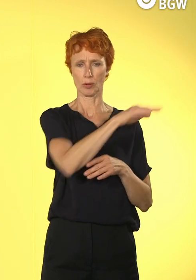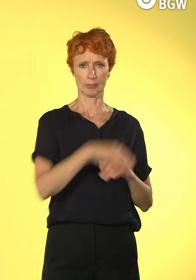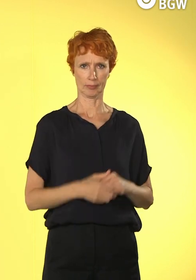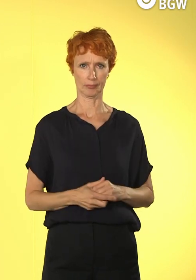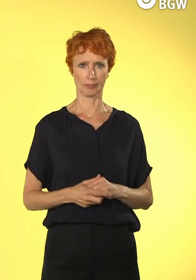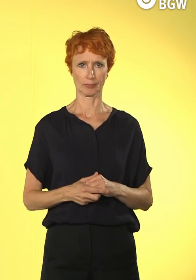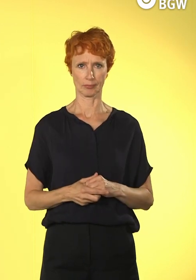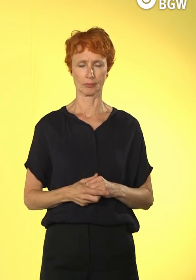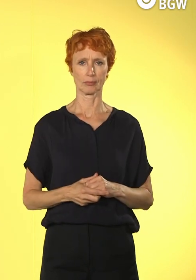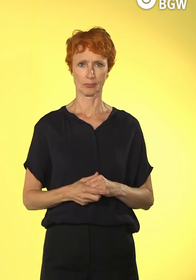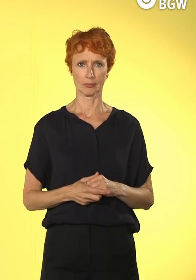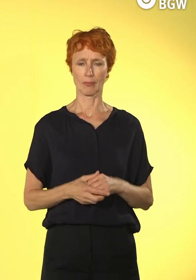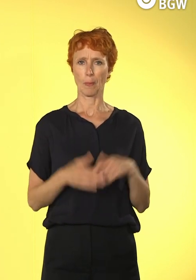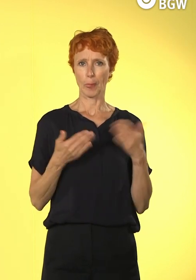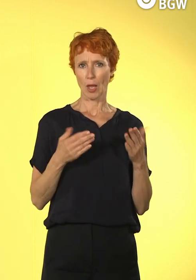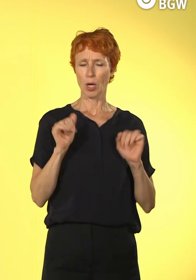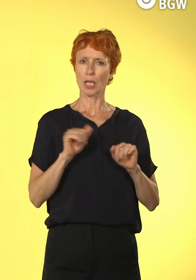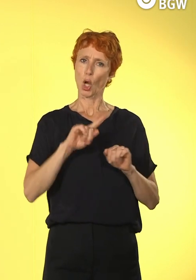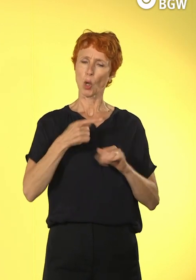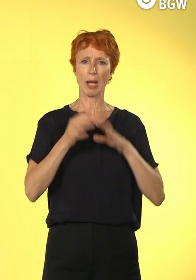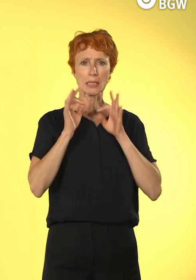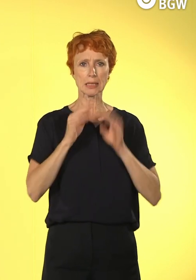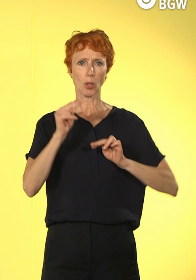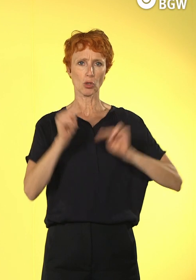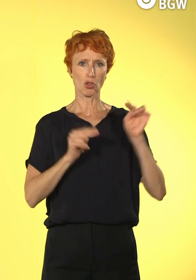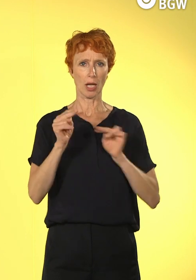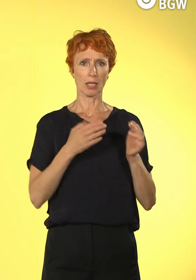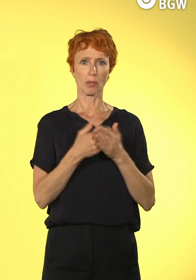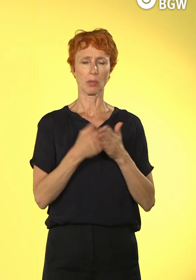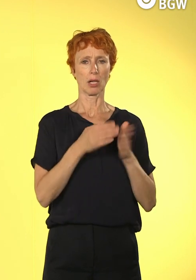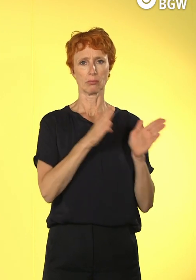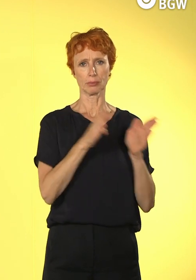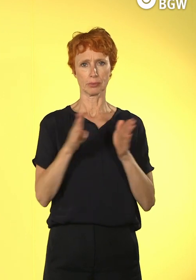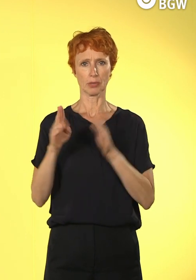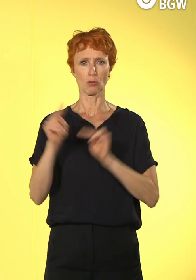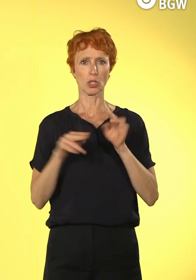kommen. Also man kann hier auch Differenzierungen machen, Unterteilungen im Bereich der Digitalisierung.